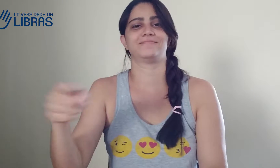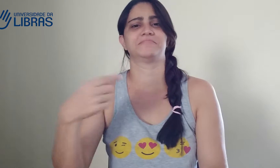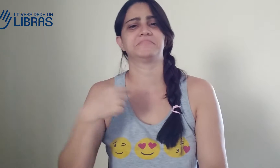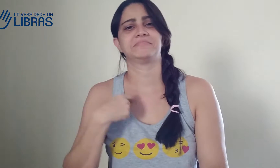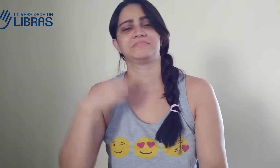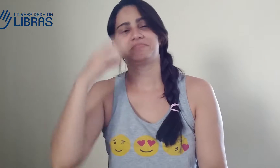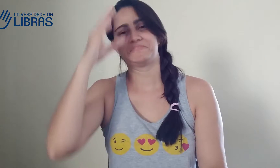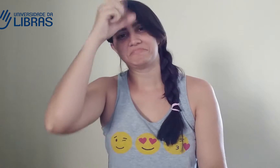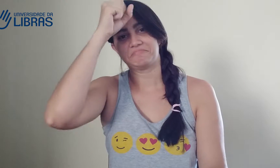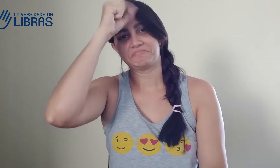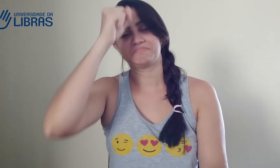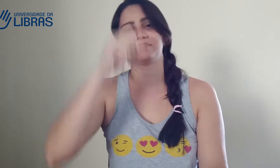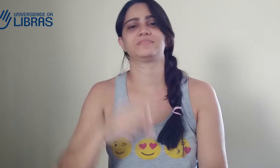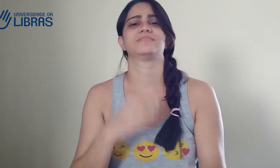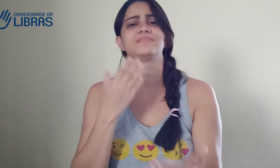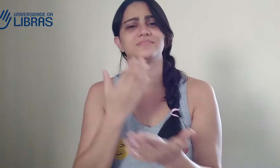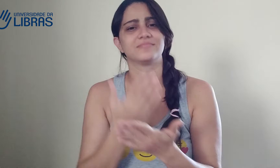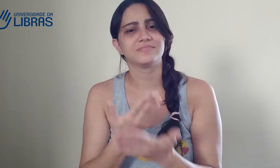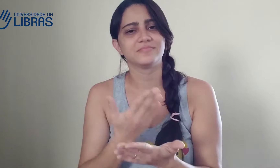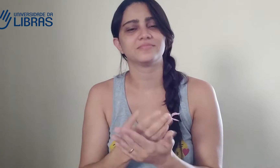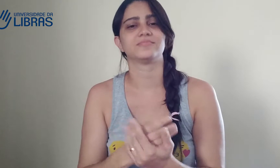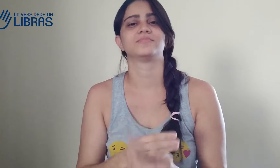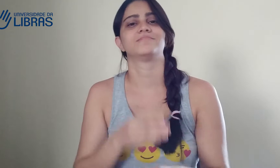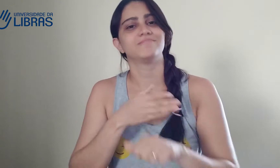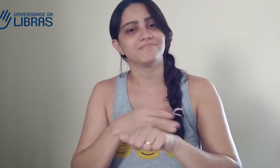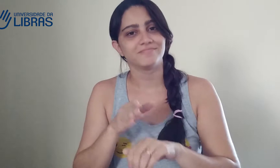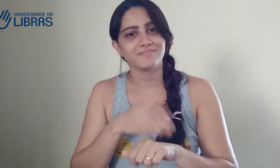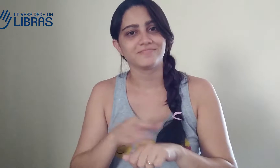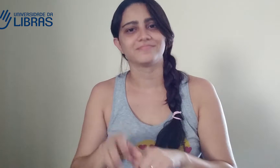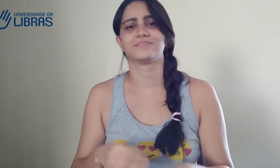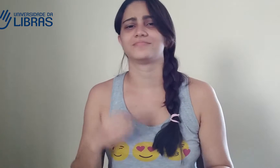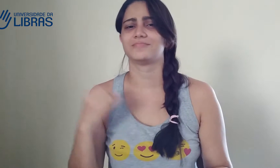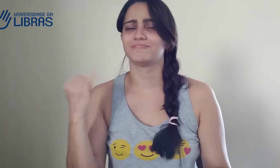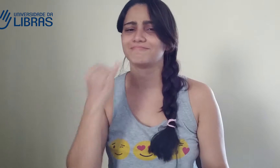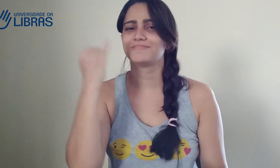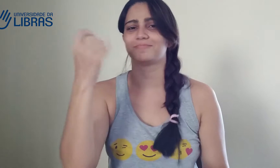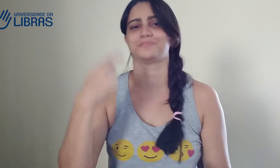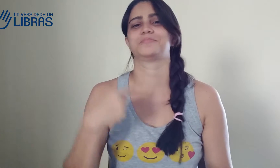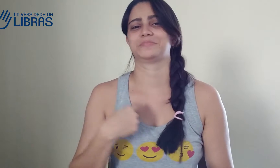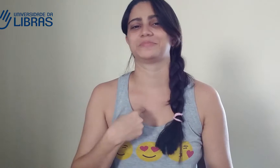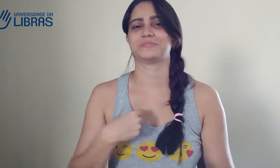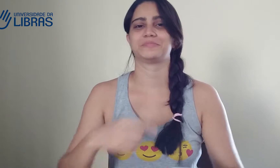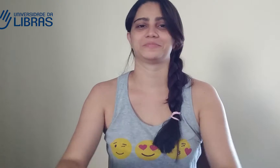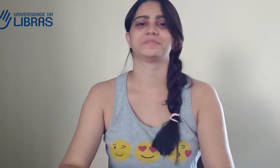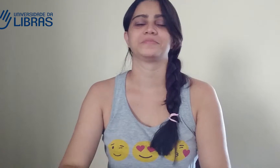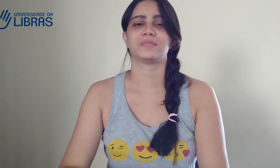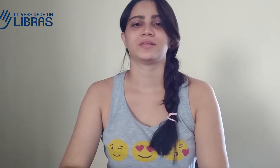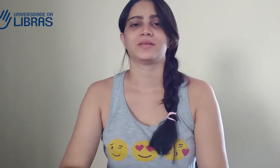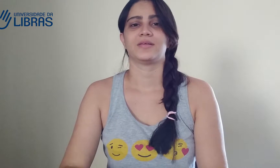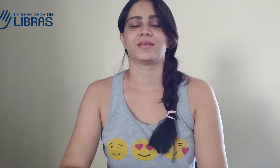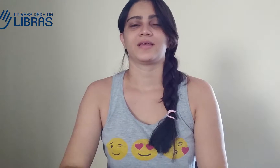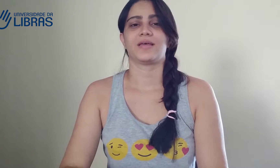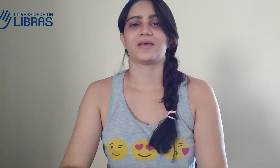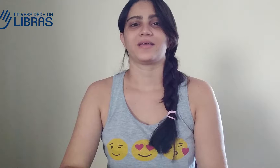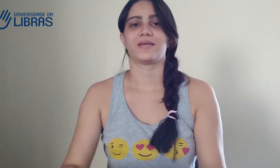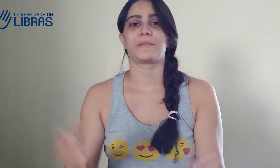Que bom estar sempre aqui com vocês, compartilhando o meu aprendizado, como eu estou estudando, como eu estou